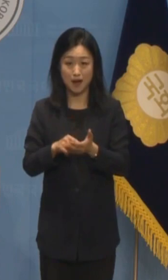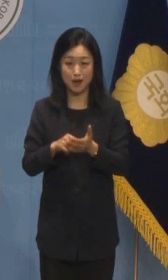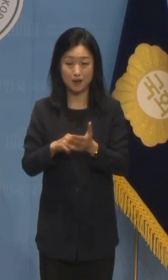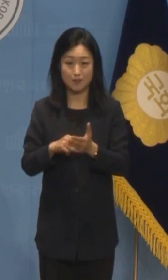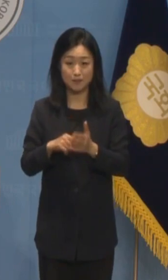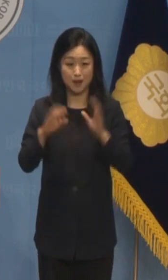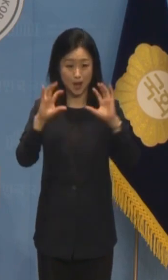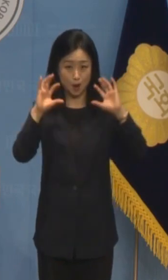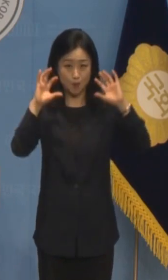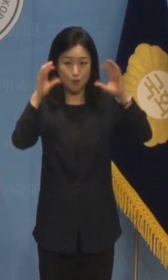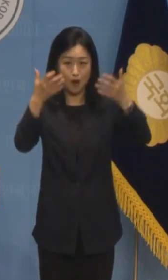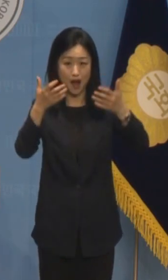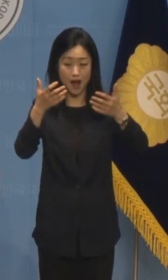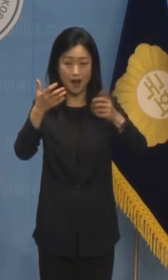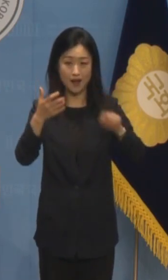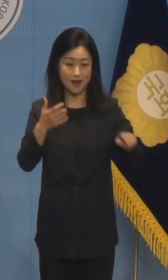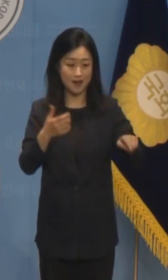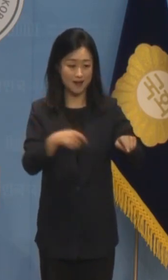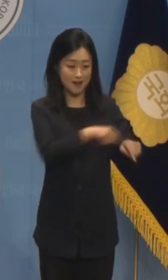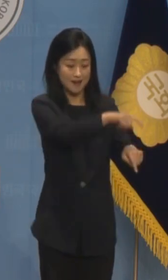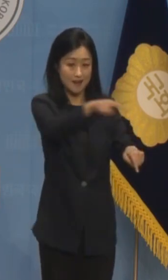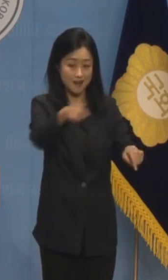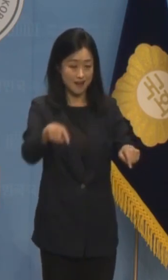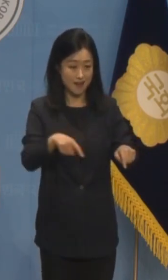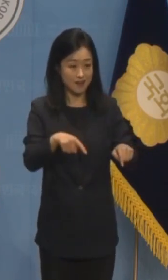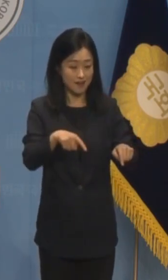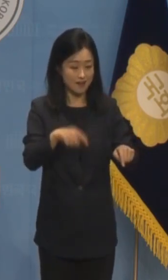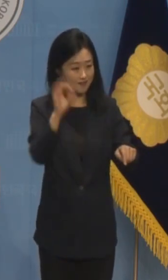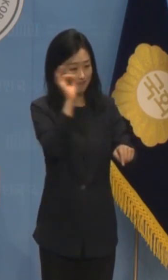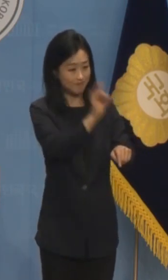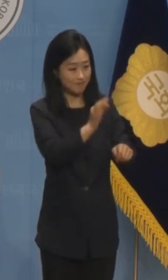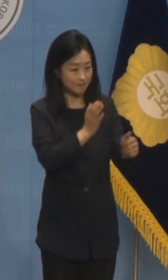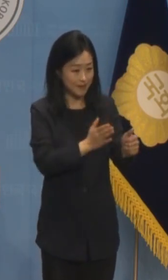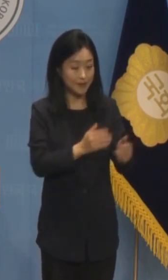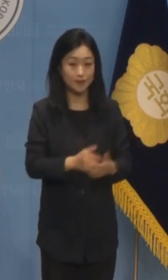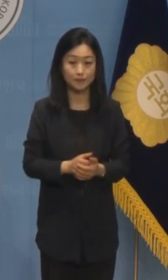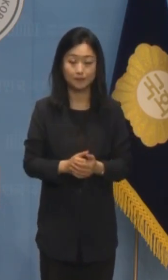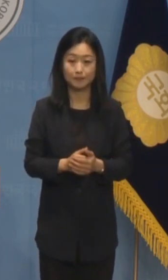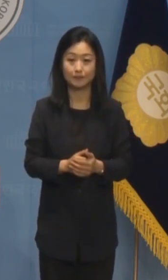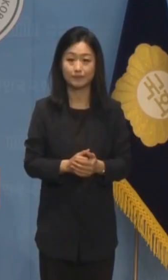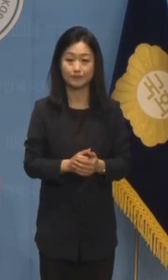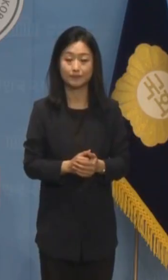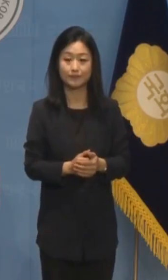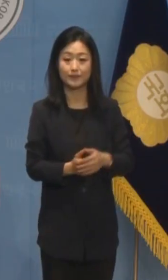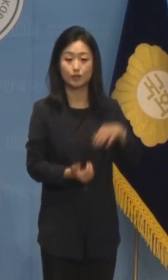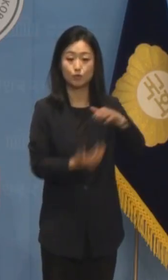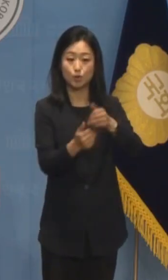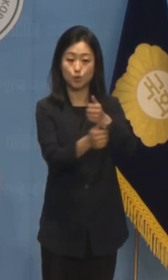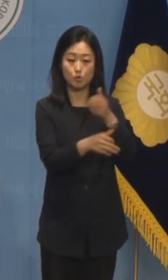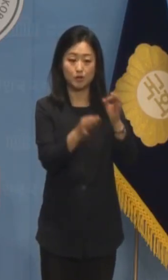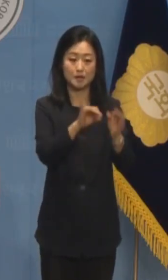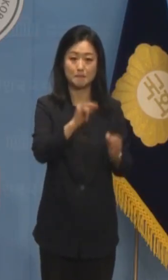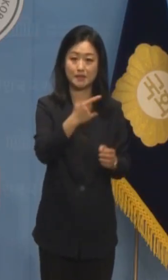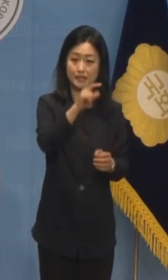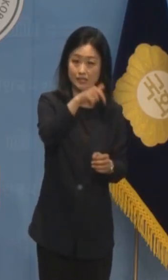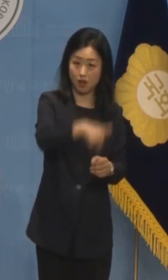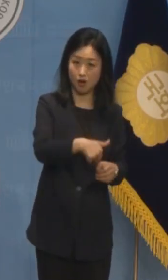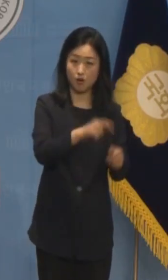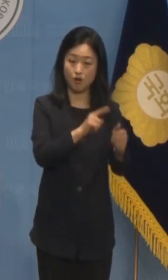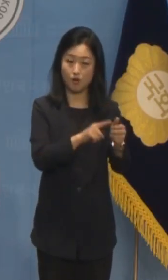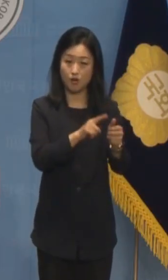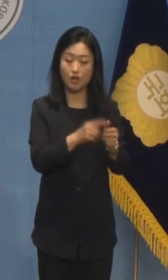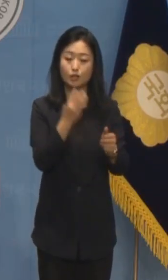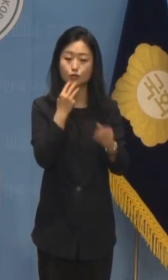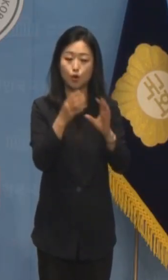예외는 아닙니다 민주당 김민석 최고위원이 서울의 봄 사법을